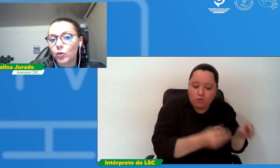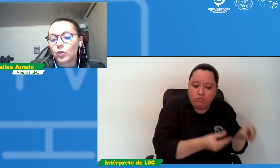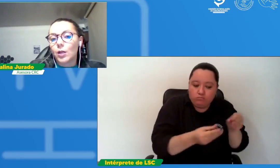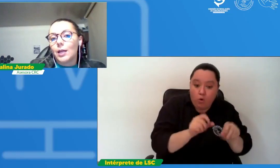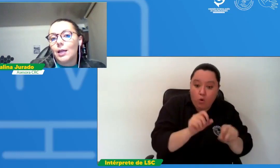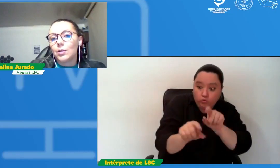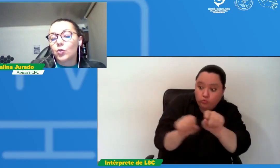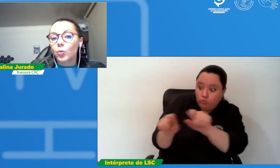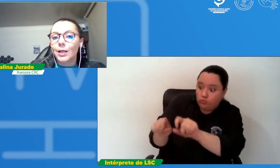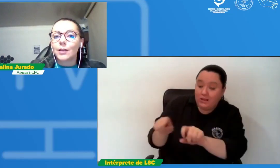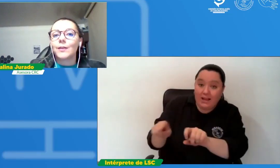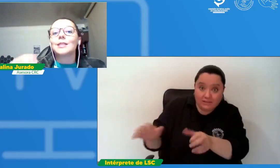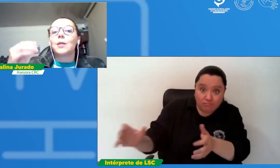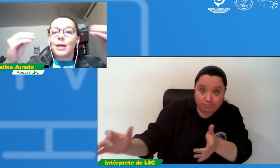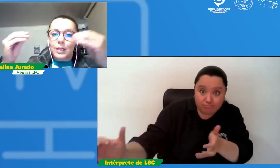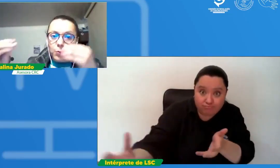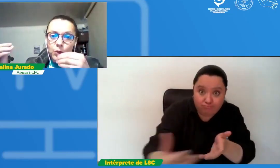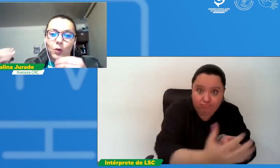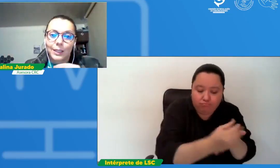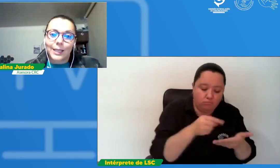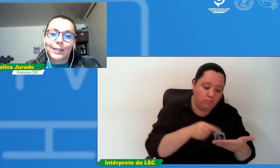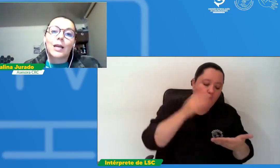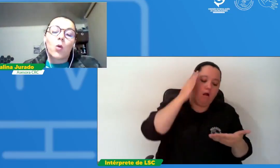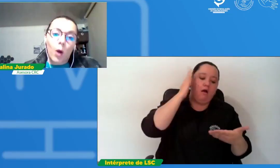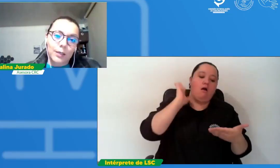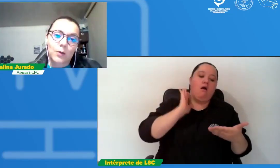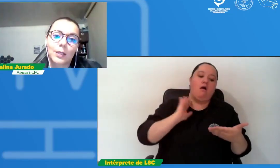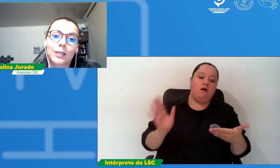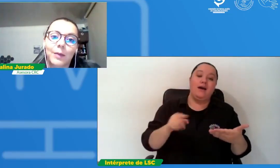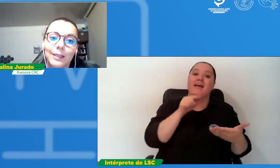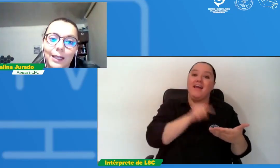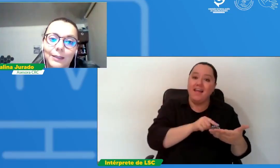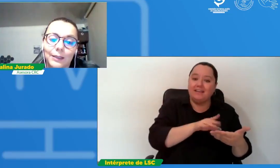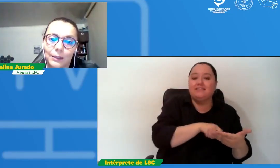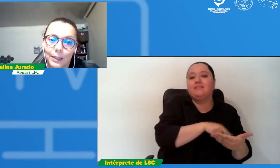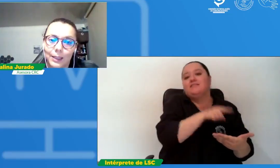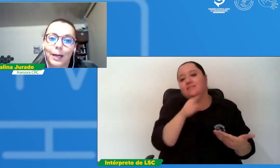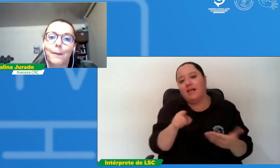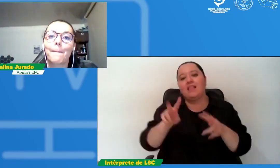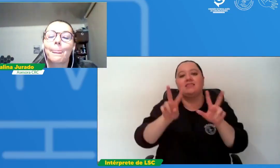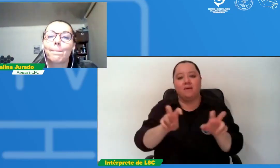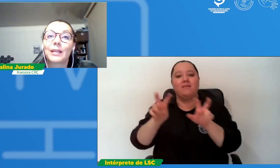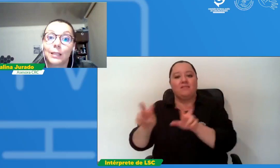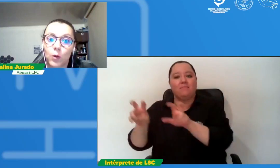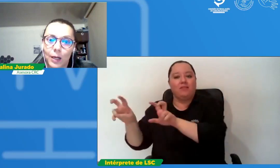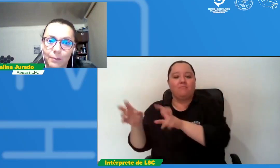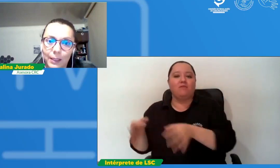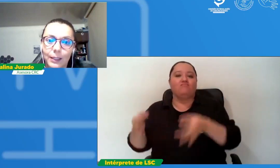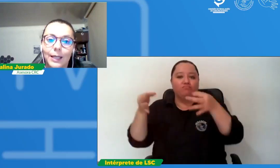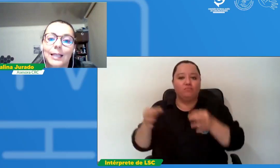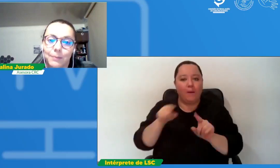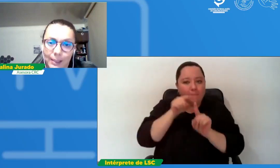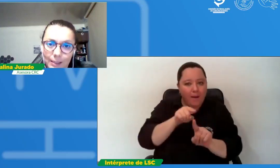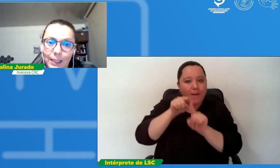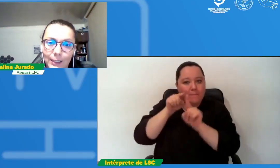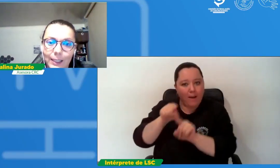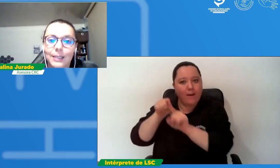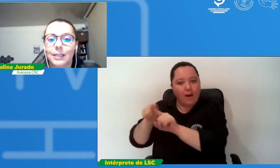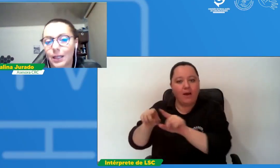el insumo y la referencia para después concretar cuáles son las temáticas que se tratarán particularmente en las mesas técnicas que